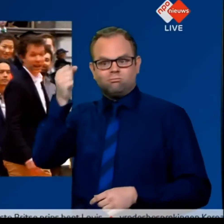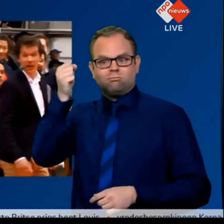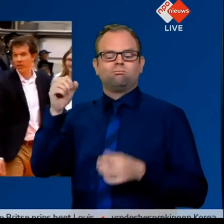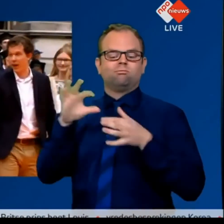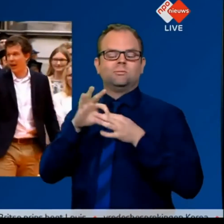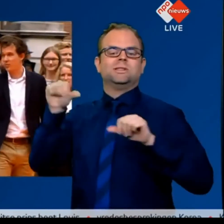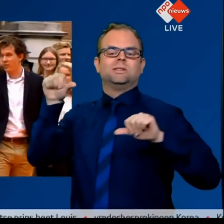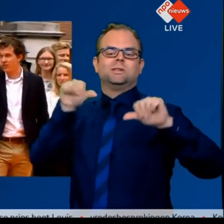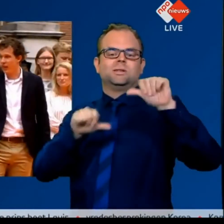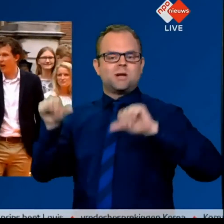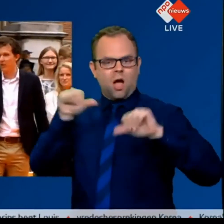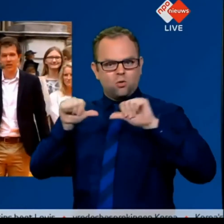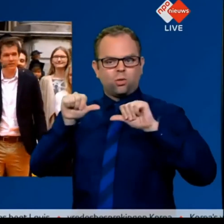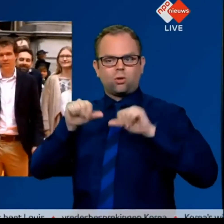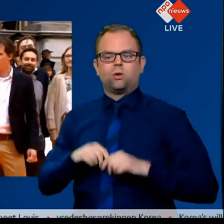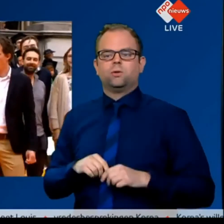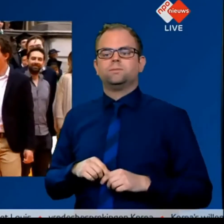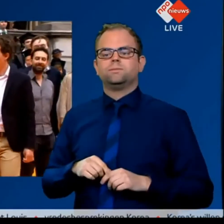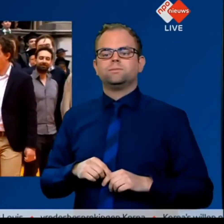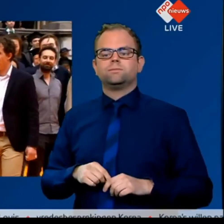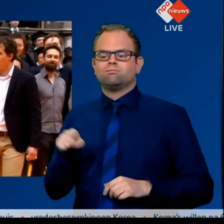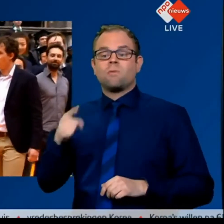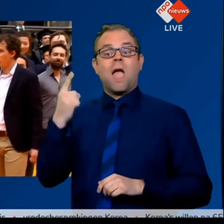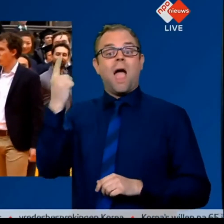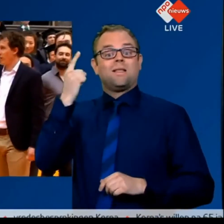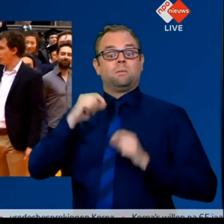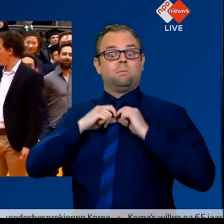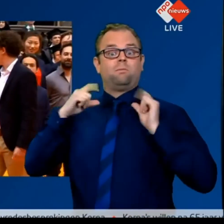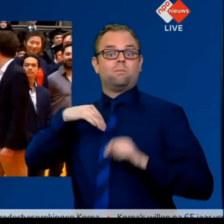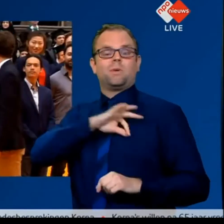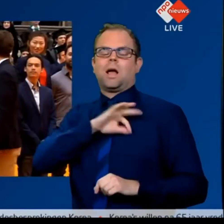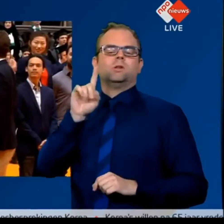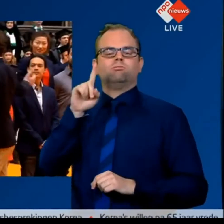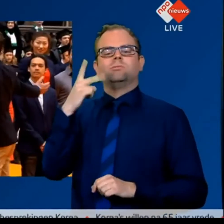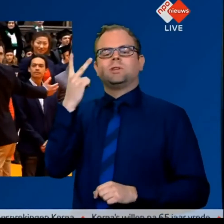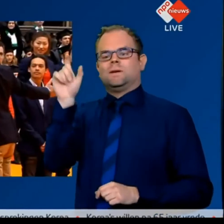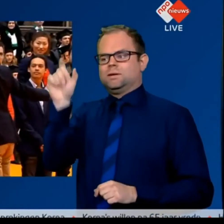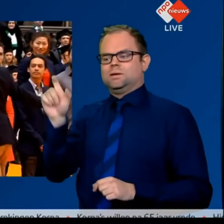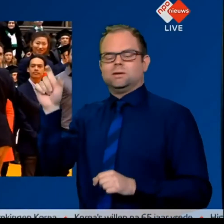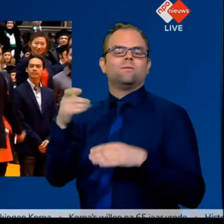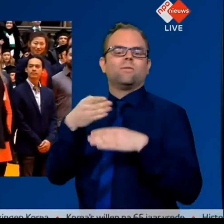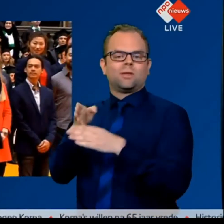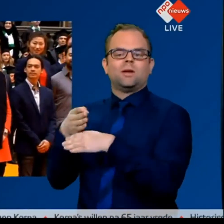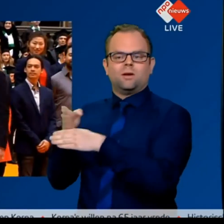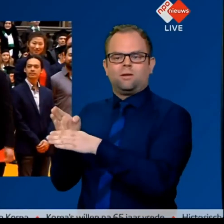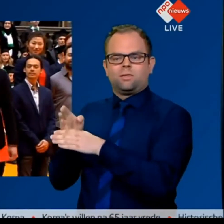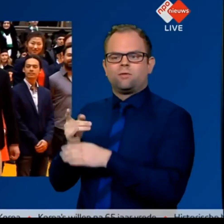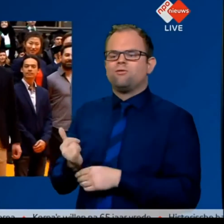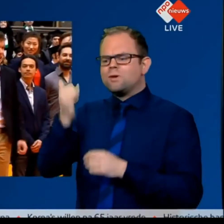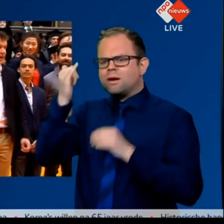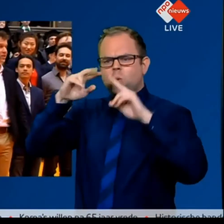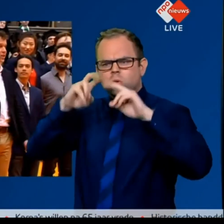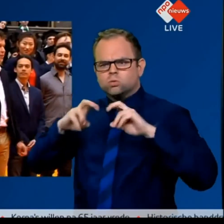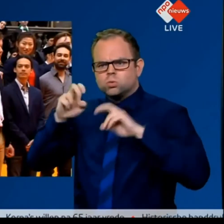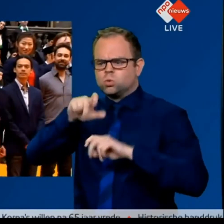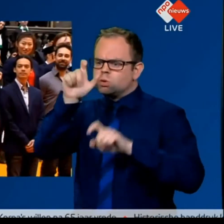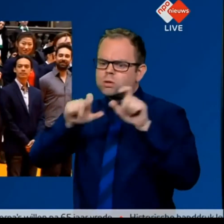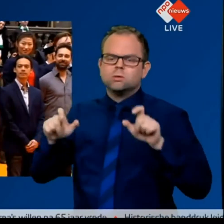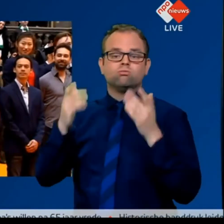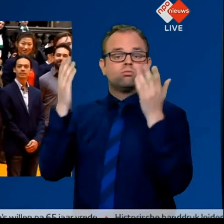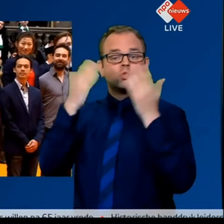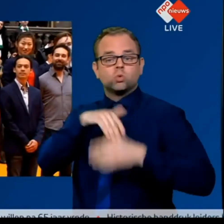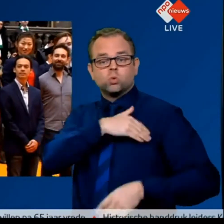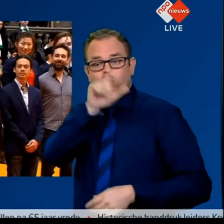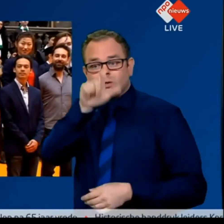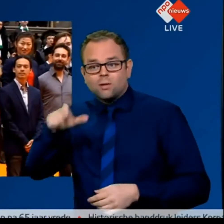Hij deelde die prijs met twee anderen. En deed het onderzoek met vele andere onderzoekers, studenten, medewerkers, technici van het mbo